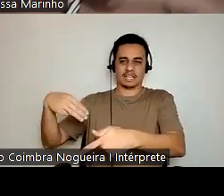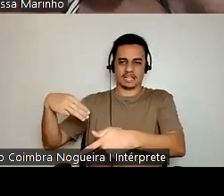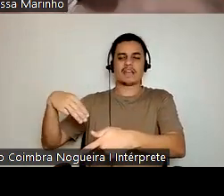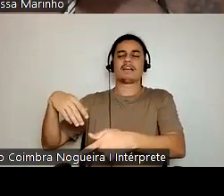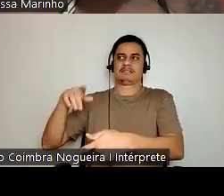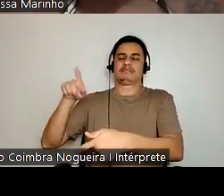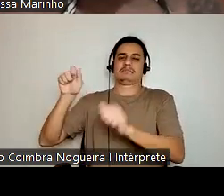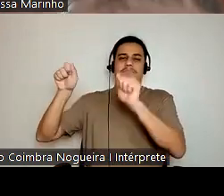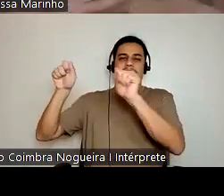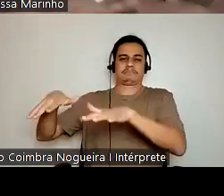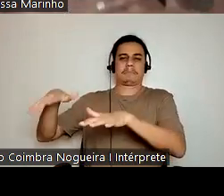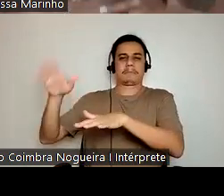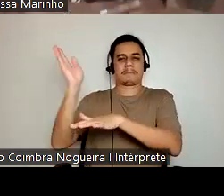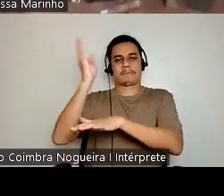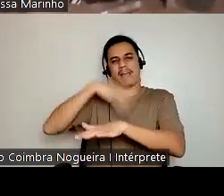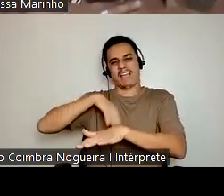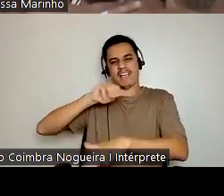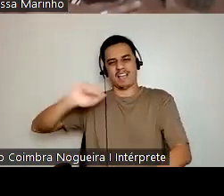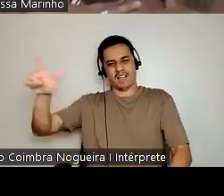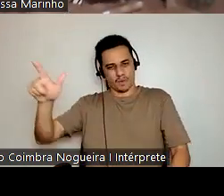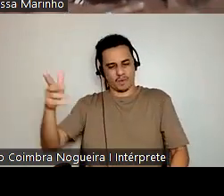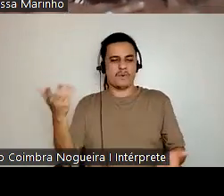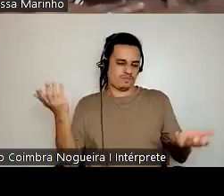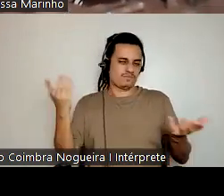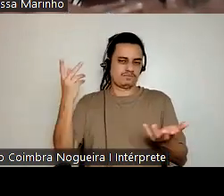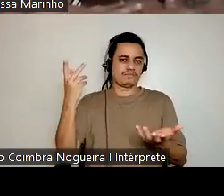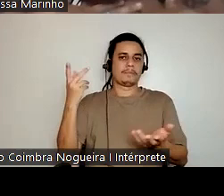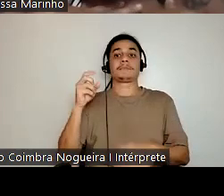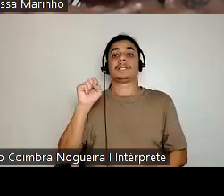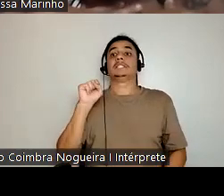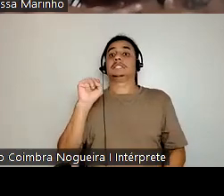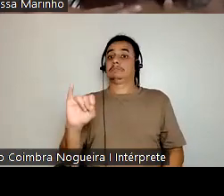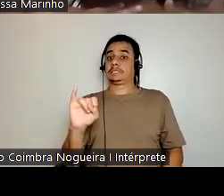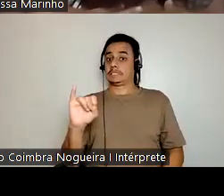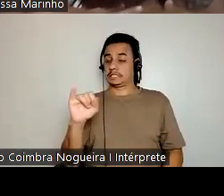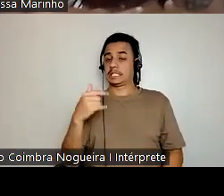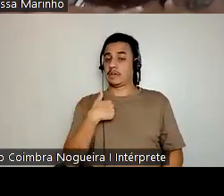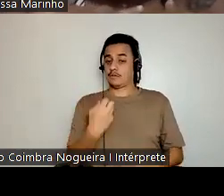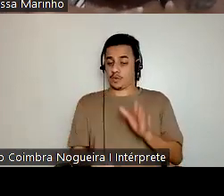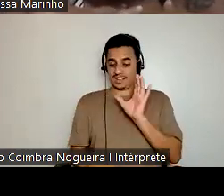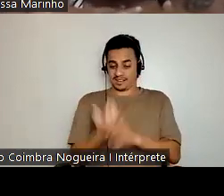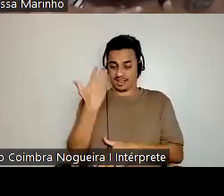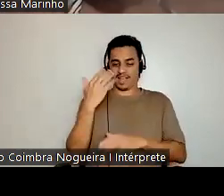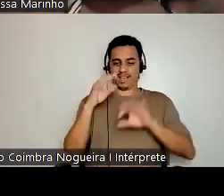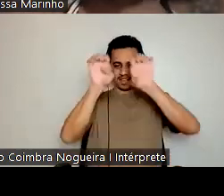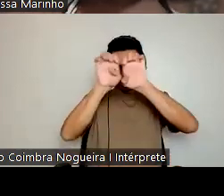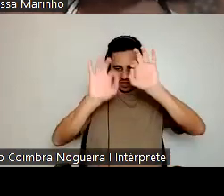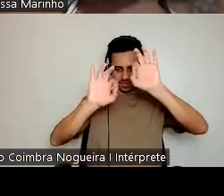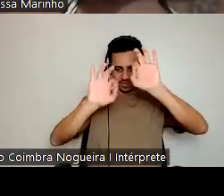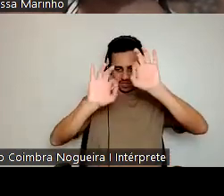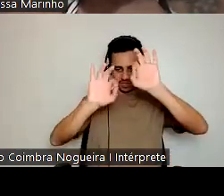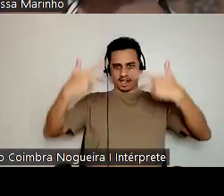hierarquização das raças. Se eu vou criar uma hierarquização de qualquer coisa, eu vou me colocar no topo.